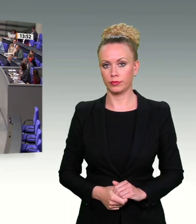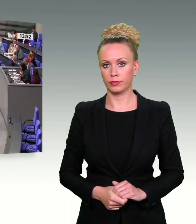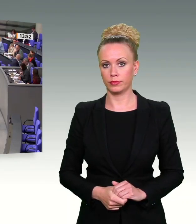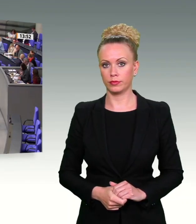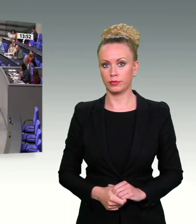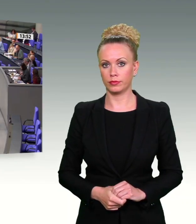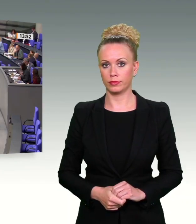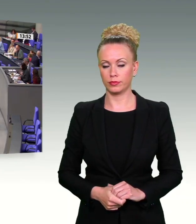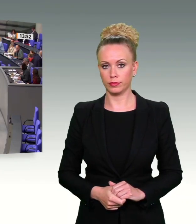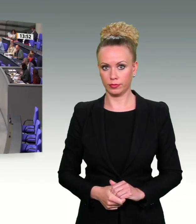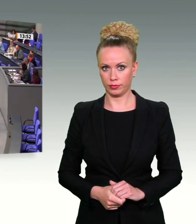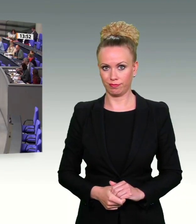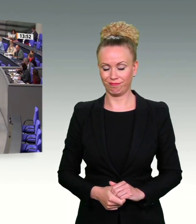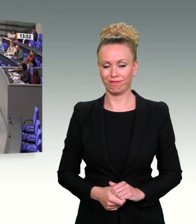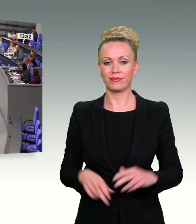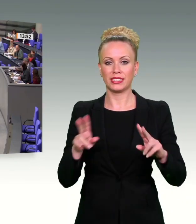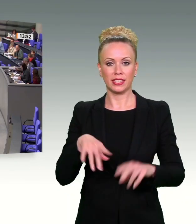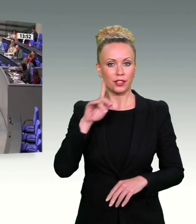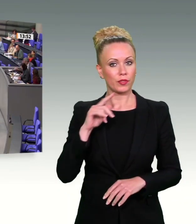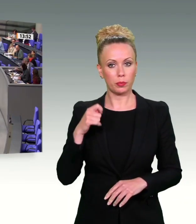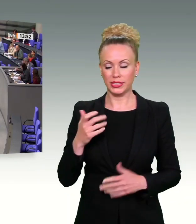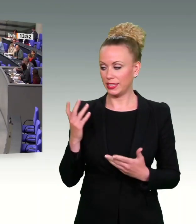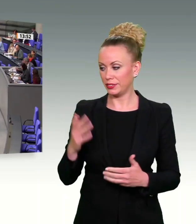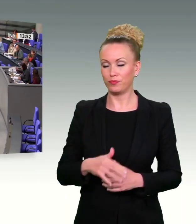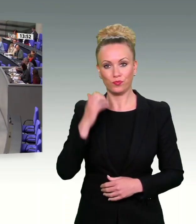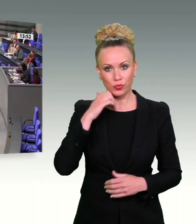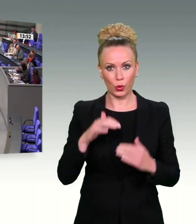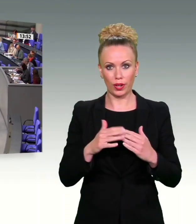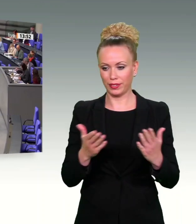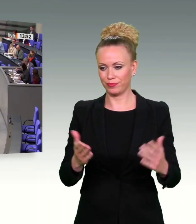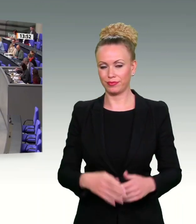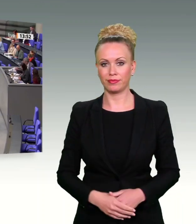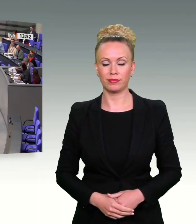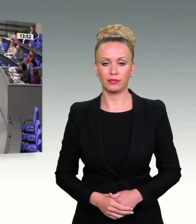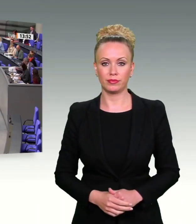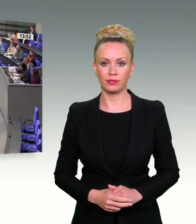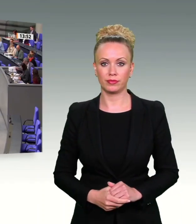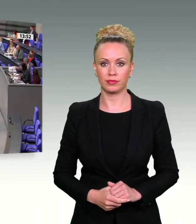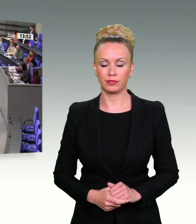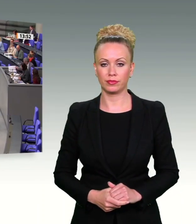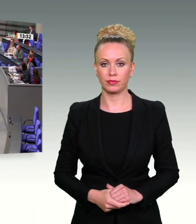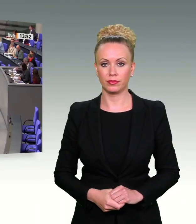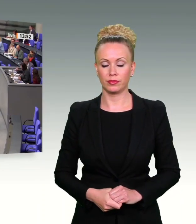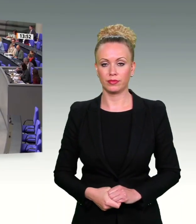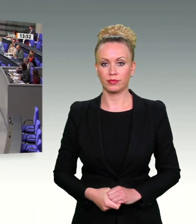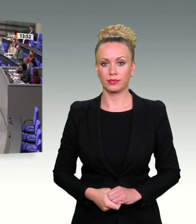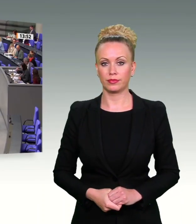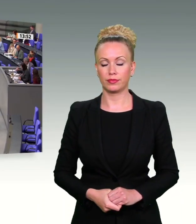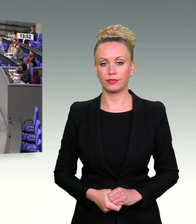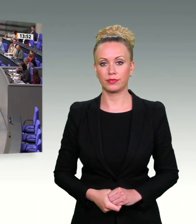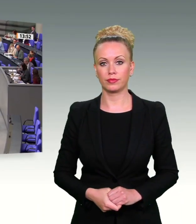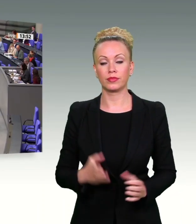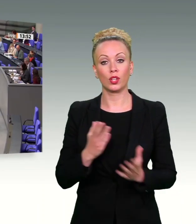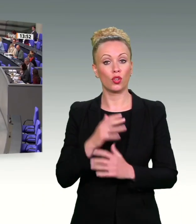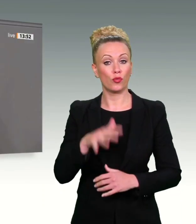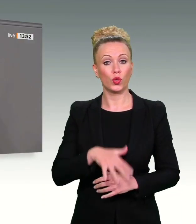Sehr geehrte Frau Präsidentin! Liebe Kolleginnen und Kollegen! Seit nunmehr 15 Jahren wird uns erzählt, dass